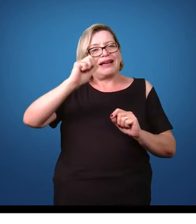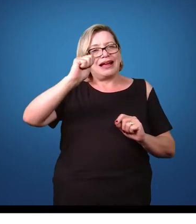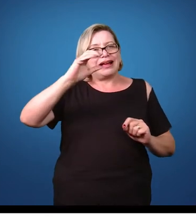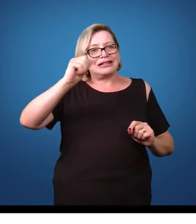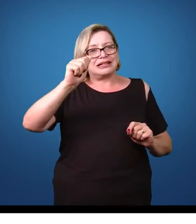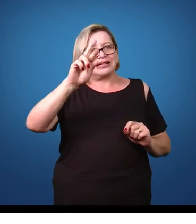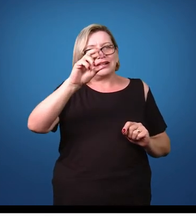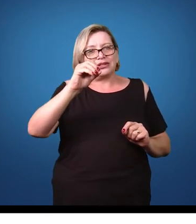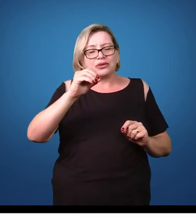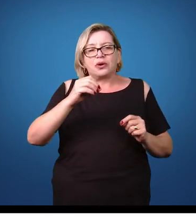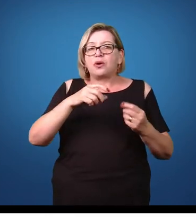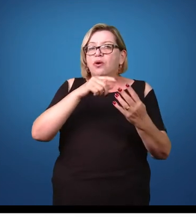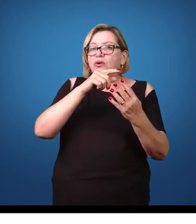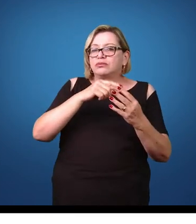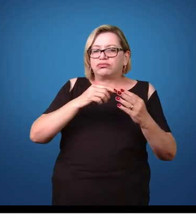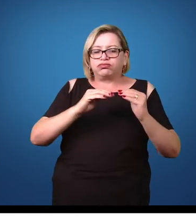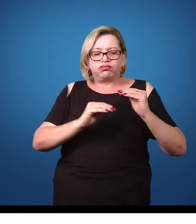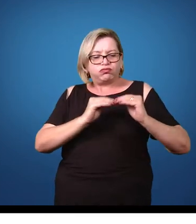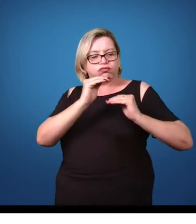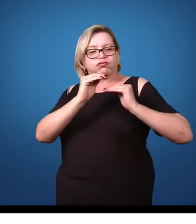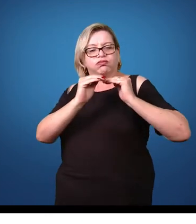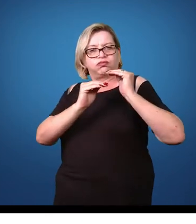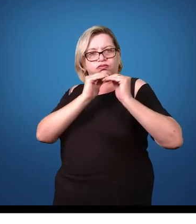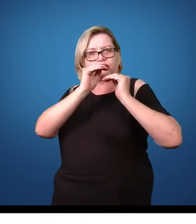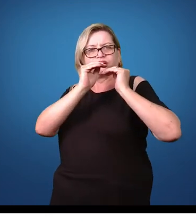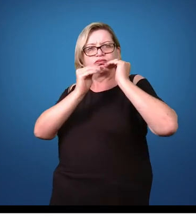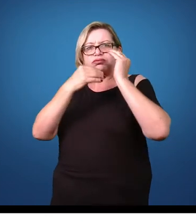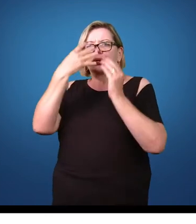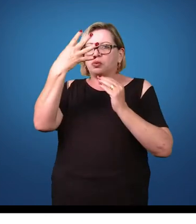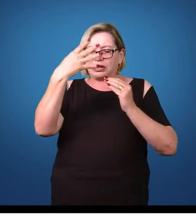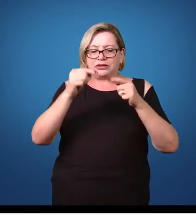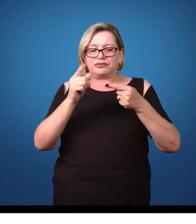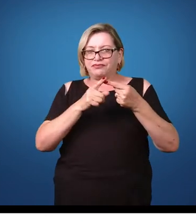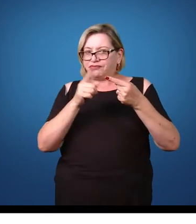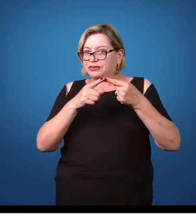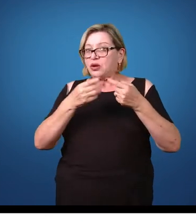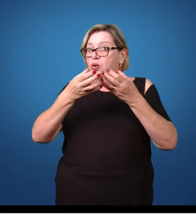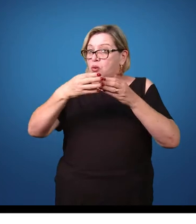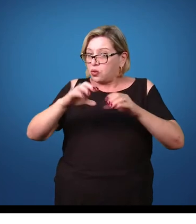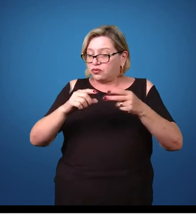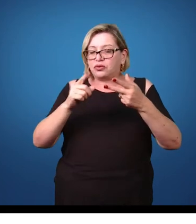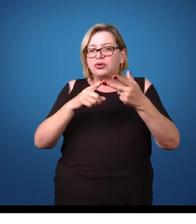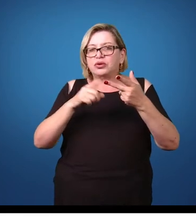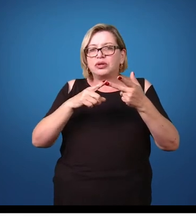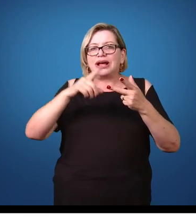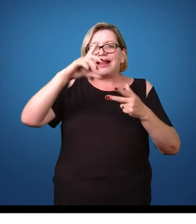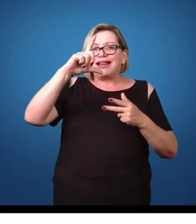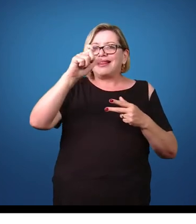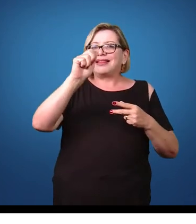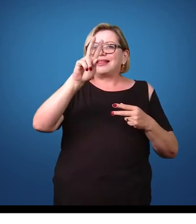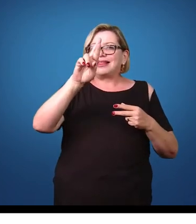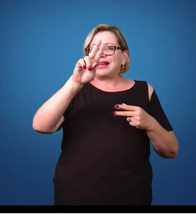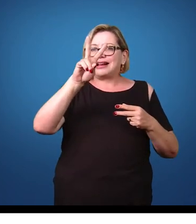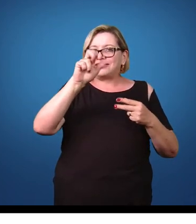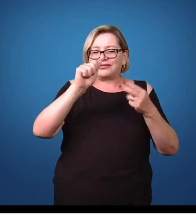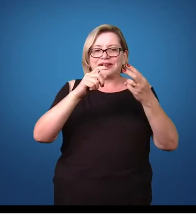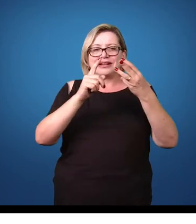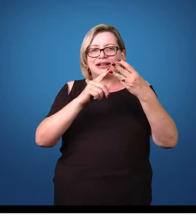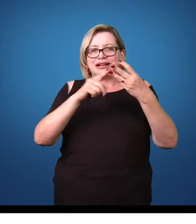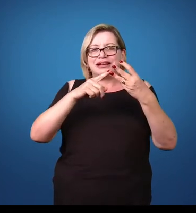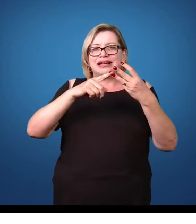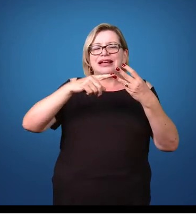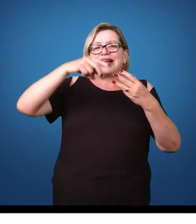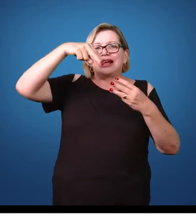espécie de ácaro, ele tem quatro fases de desenvolvimento, ovo, larva, ninfa e adulto.